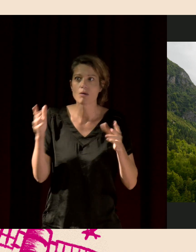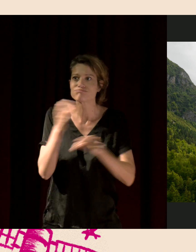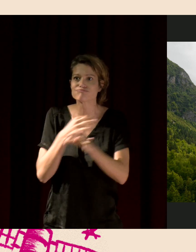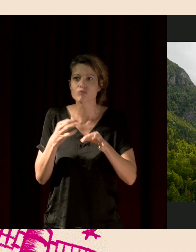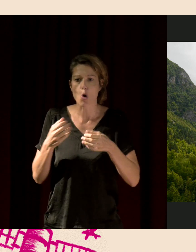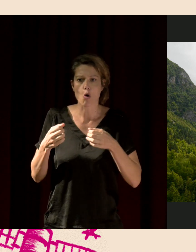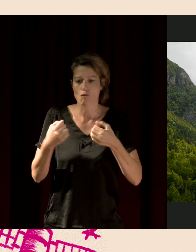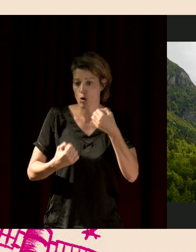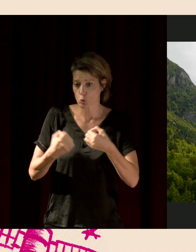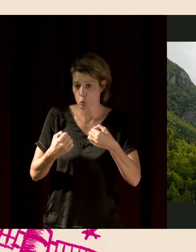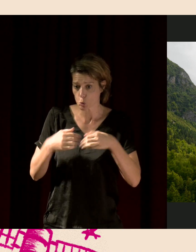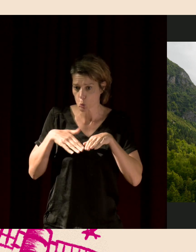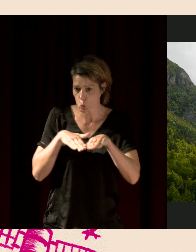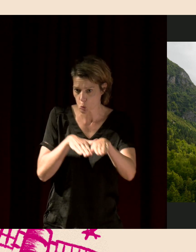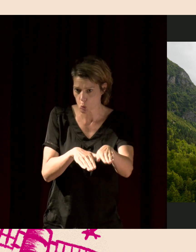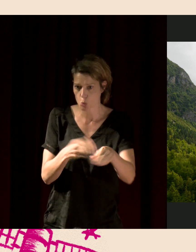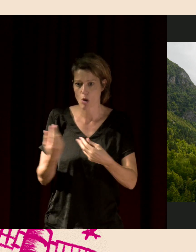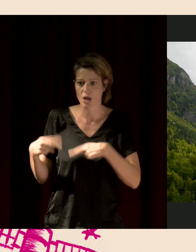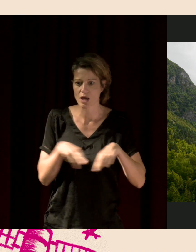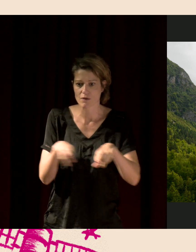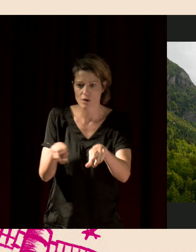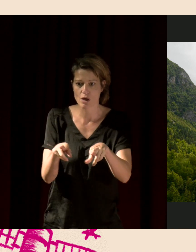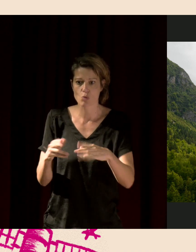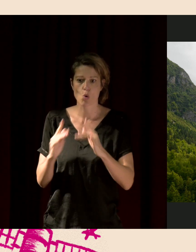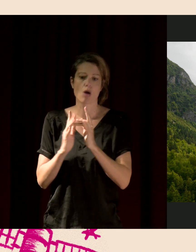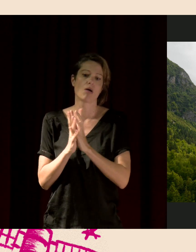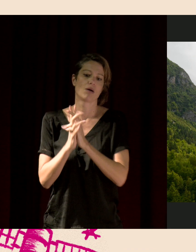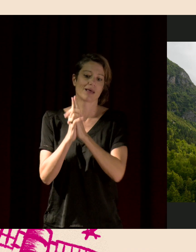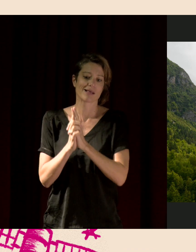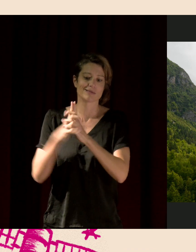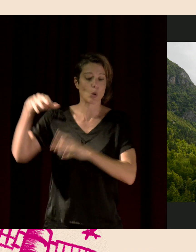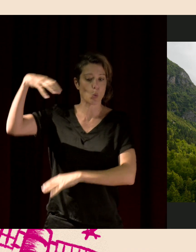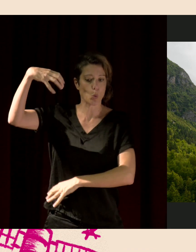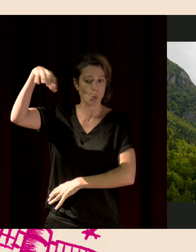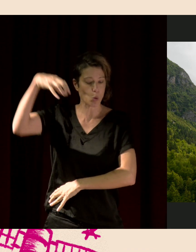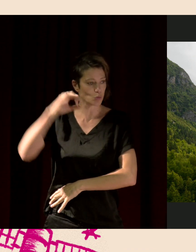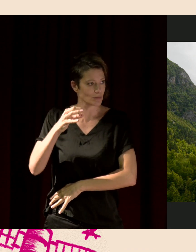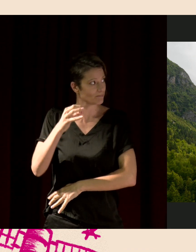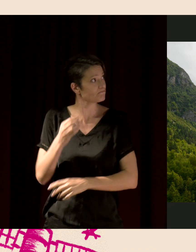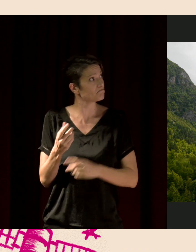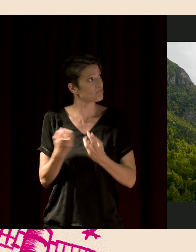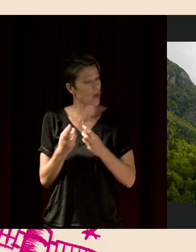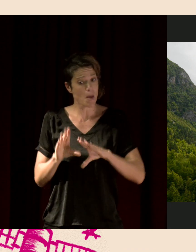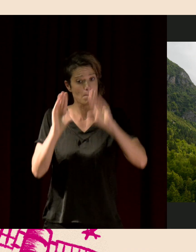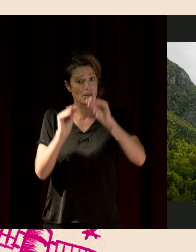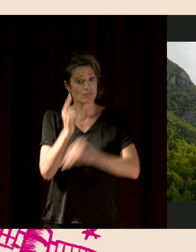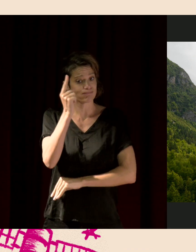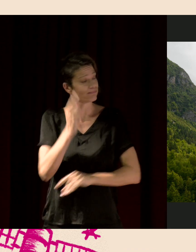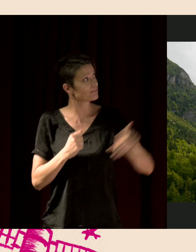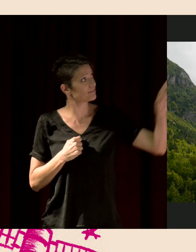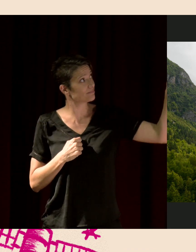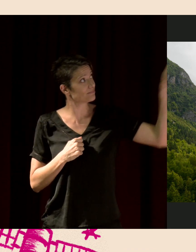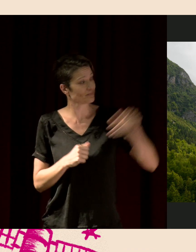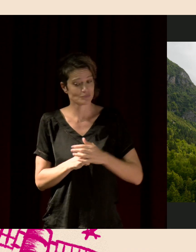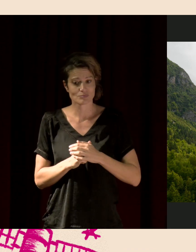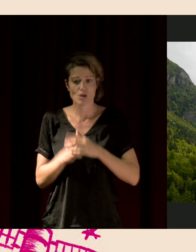Les voitures. Oui, les cloches de l'église. OK. Si je me mets tout en haut, là, sur la montagne. Le